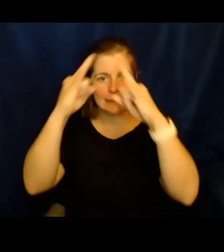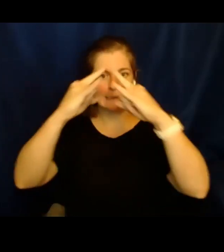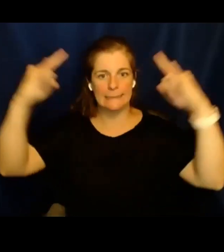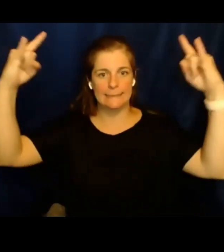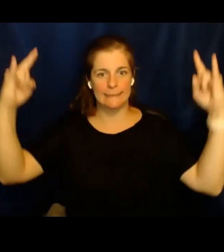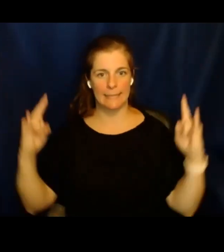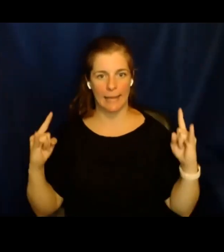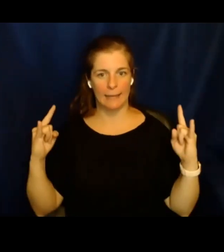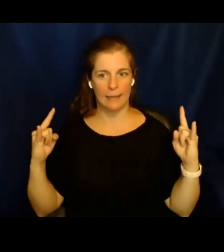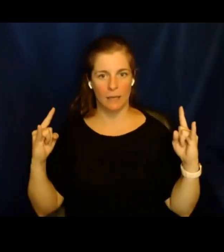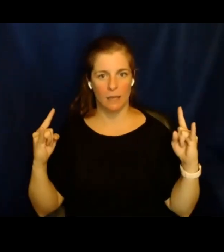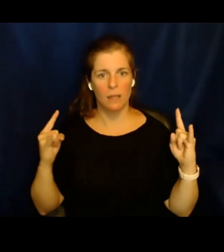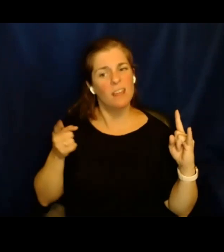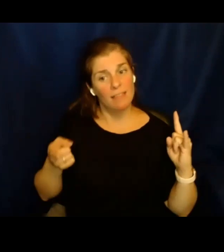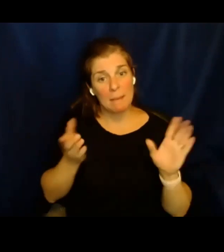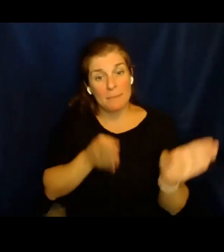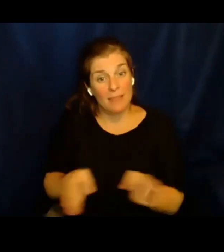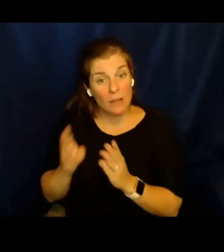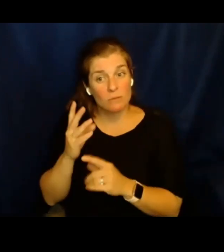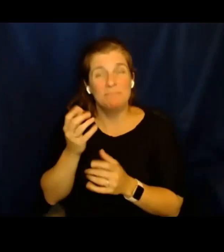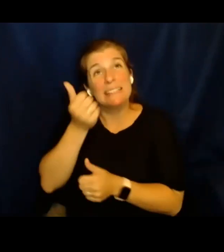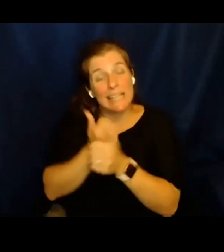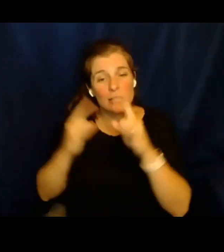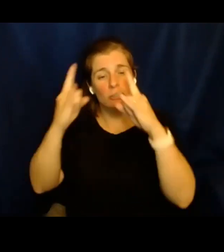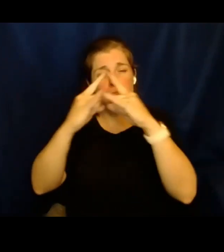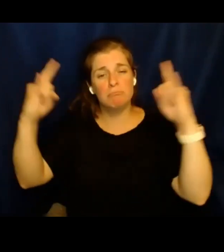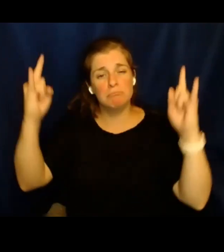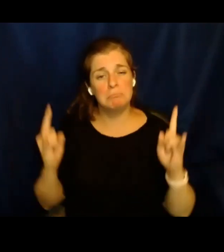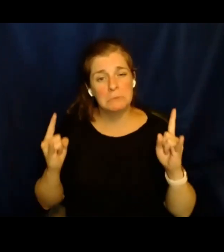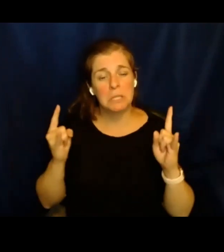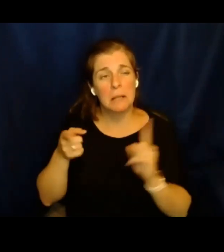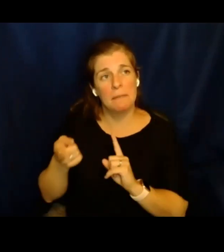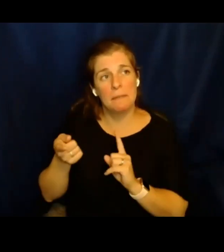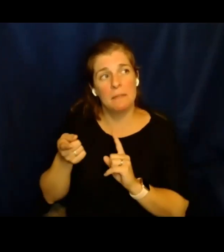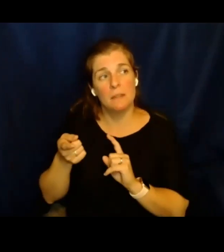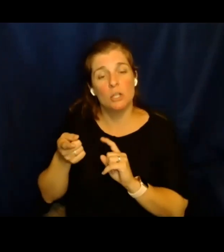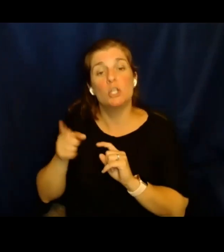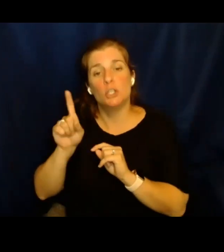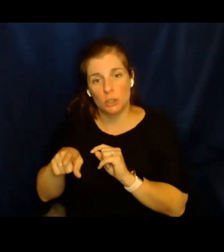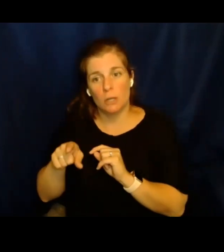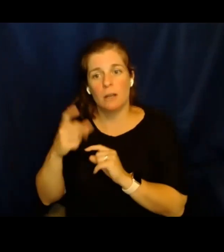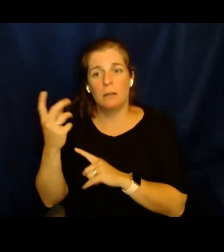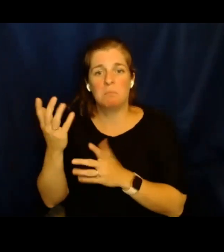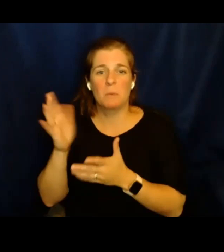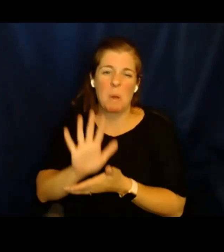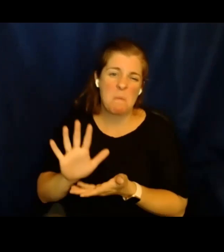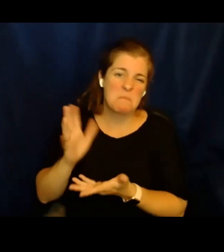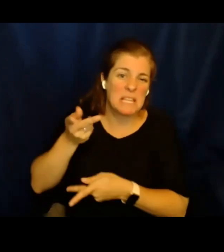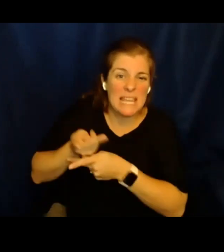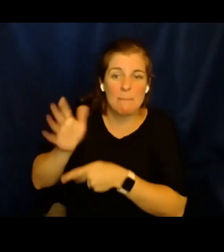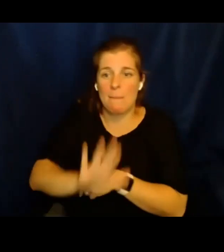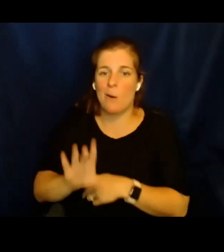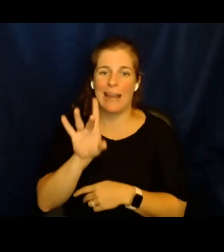del tamaño de una cancha de fútbol americano y que tenía como intención de